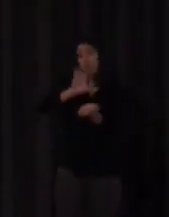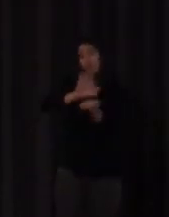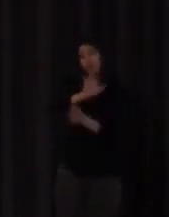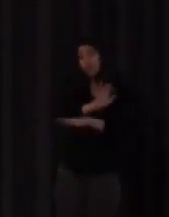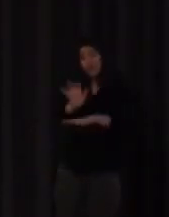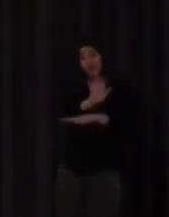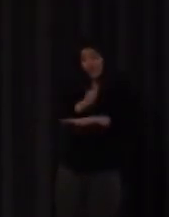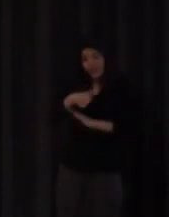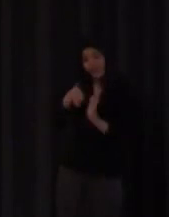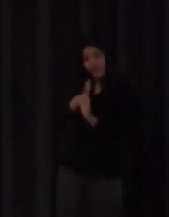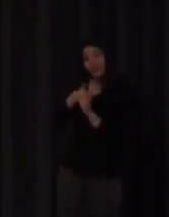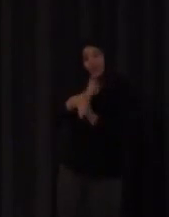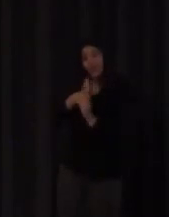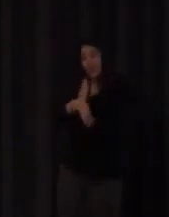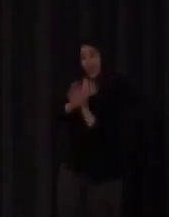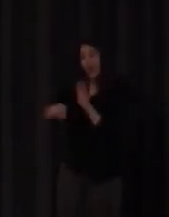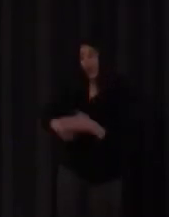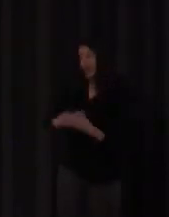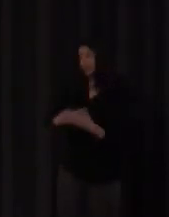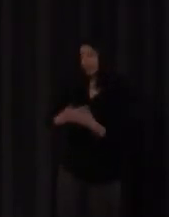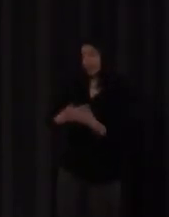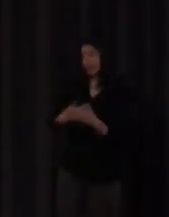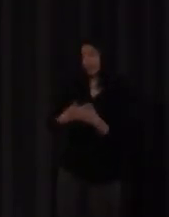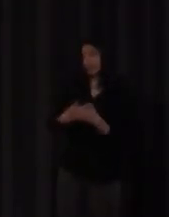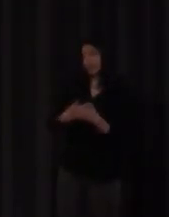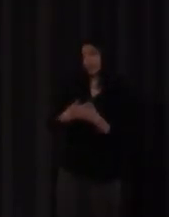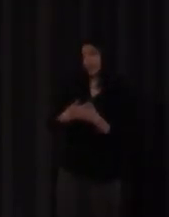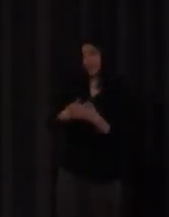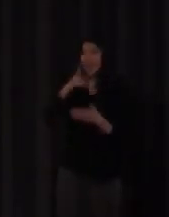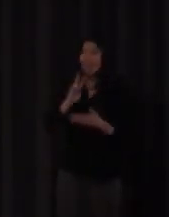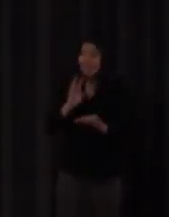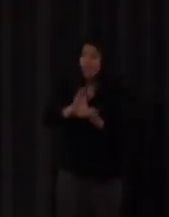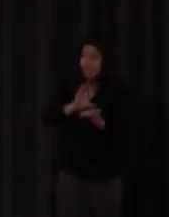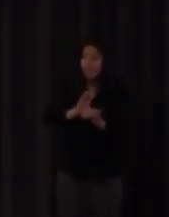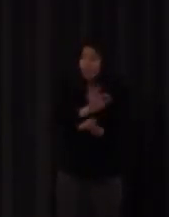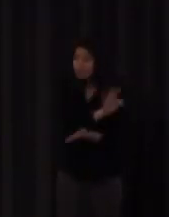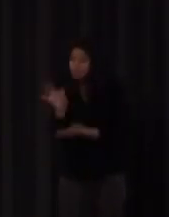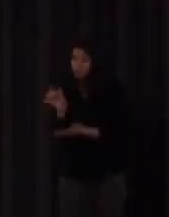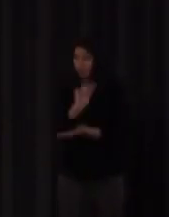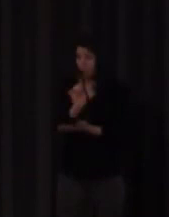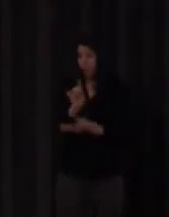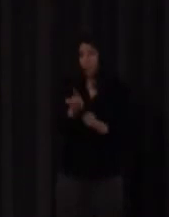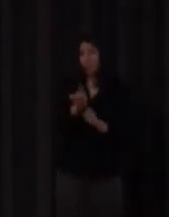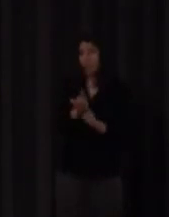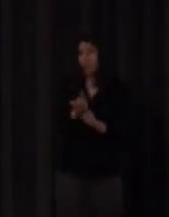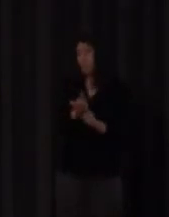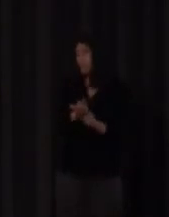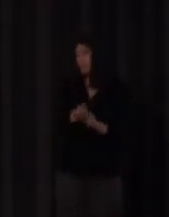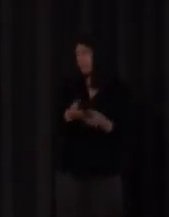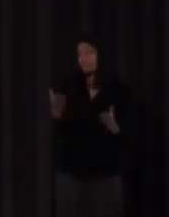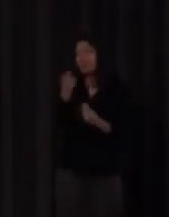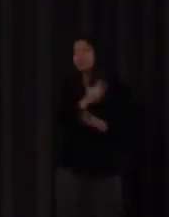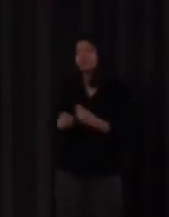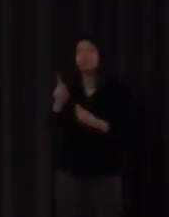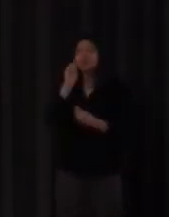más en lo testimonial es decir despiertan sobre todo por parte de muchas personas sordas claro que en